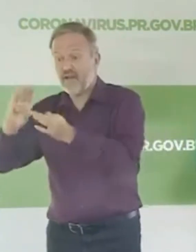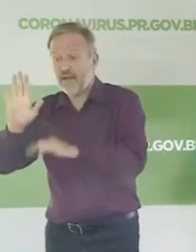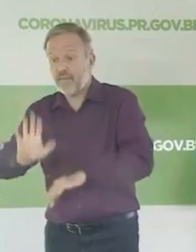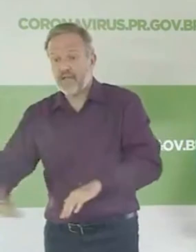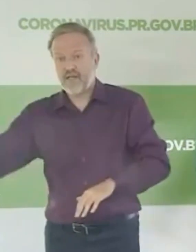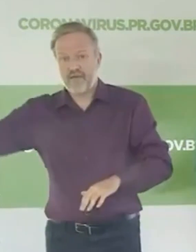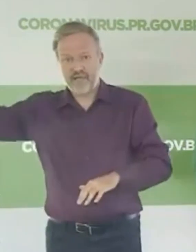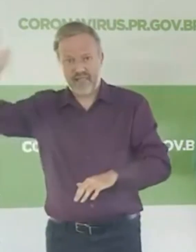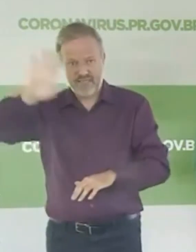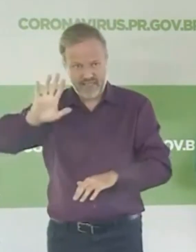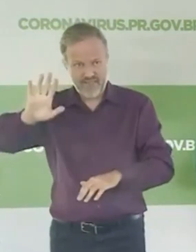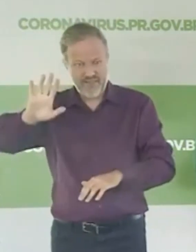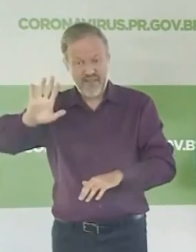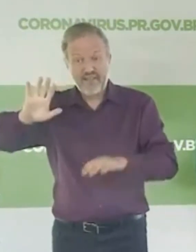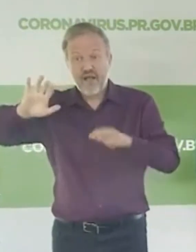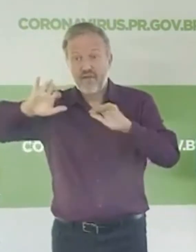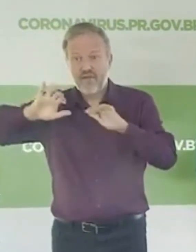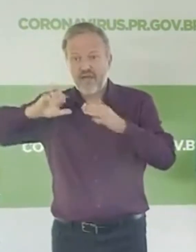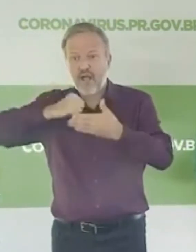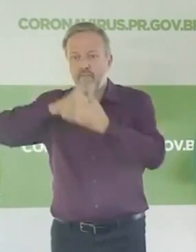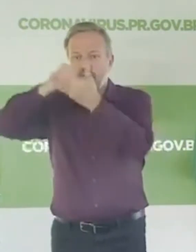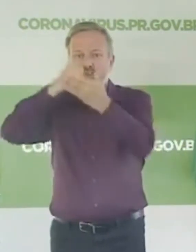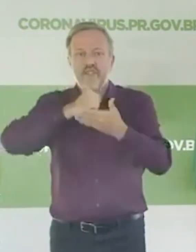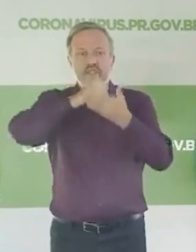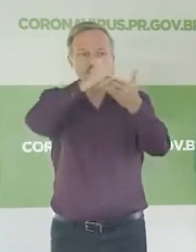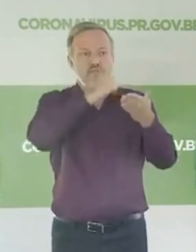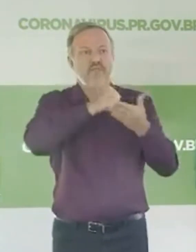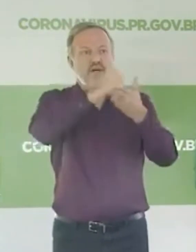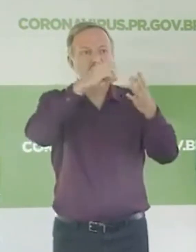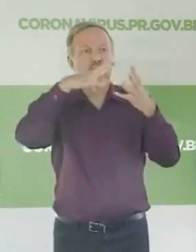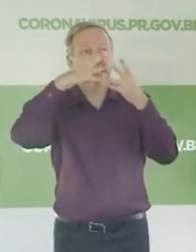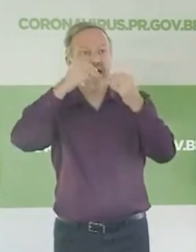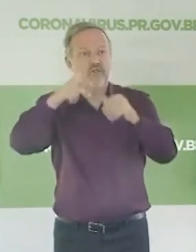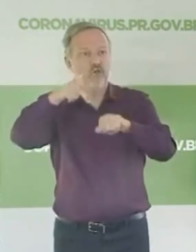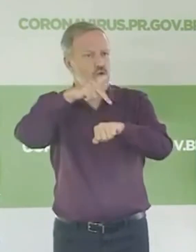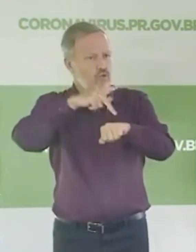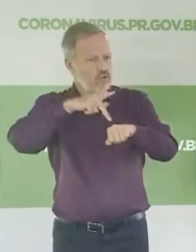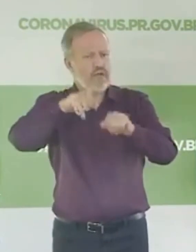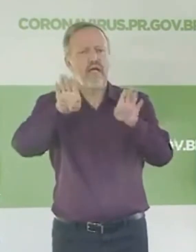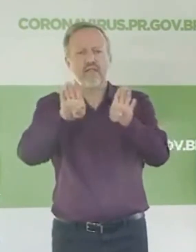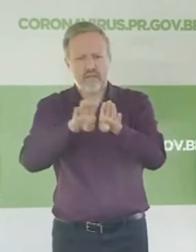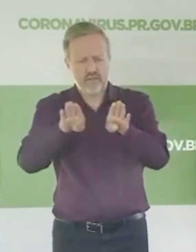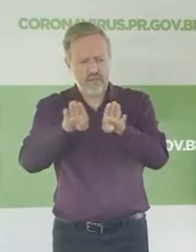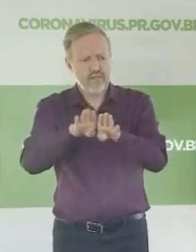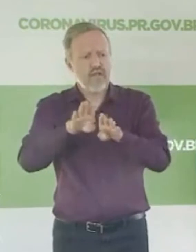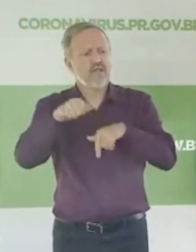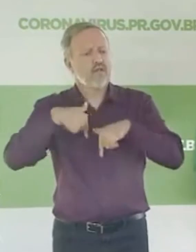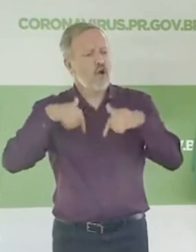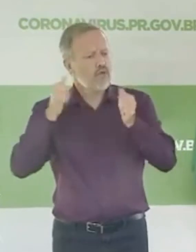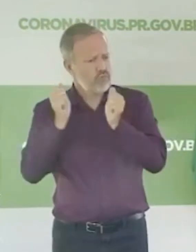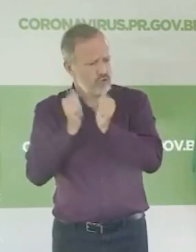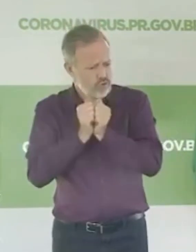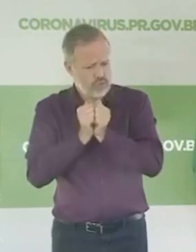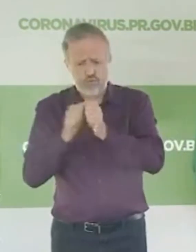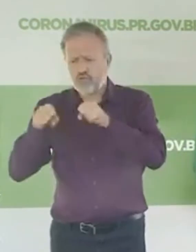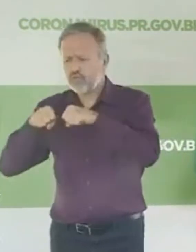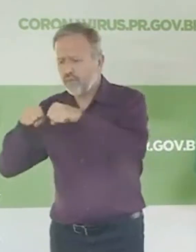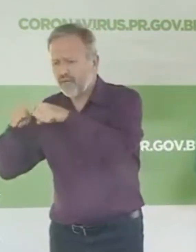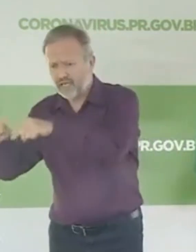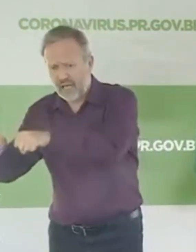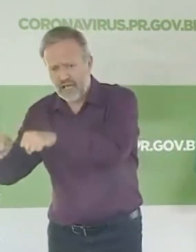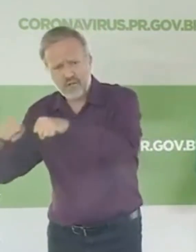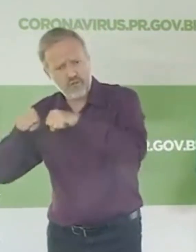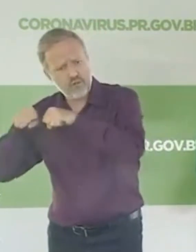o planeta. Então, o Paraná tem a tranquilidade, junto com os mercados, as mercearias, as vendas espalhadas aí